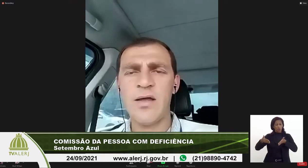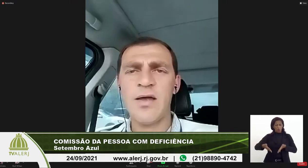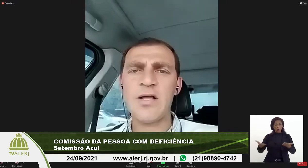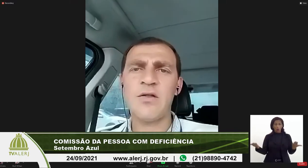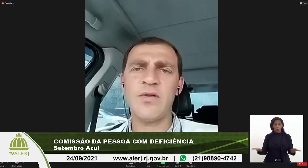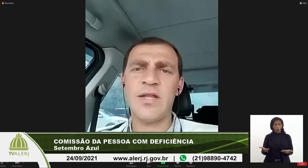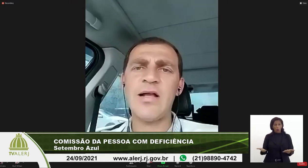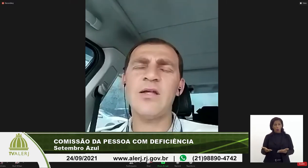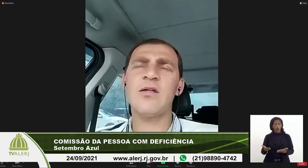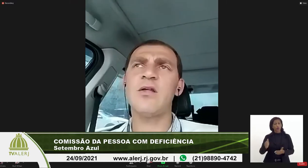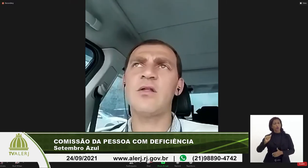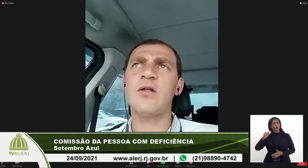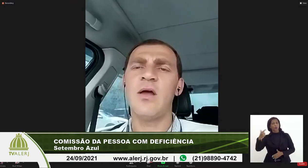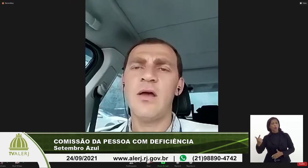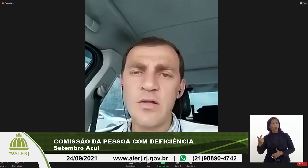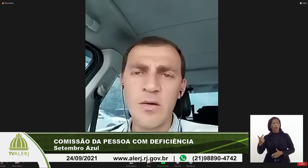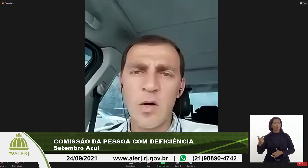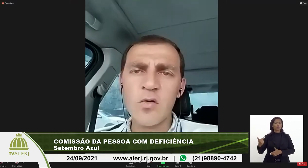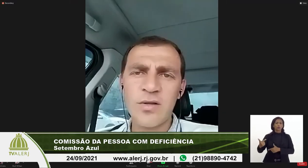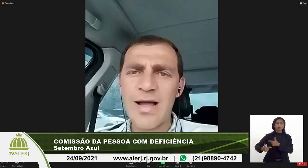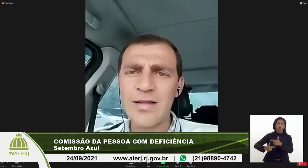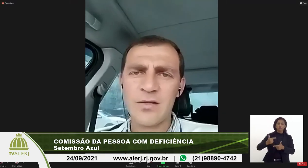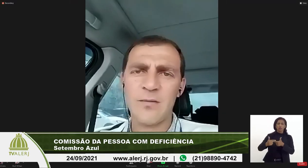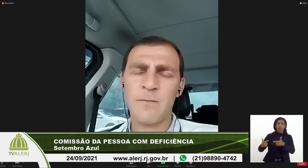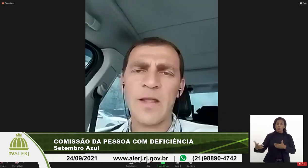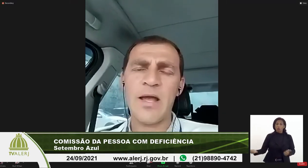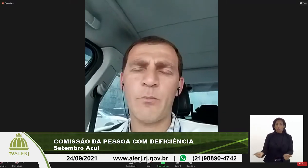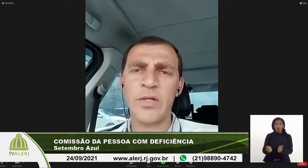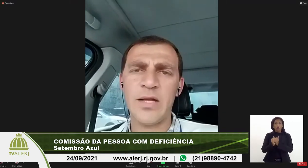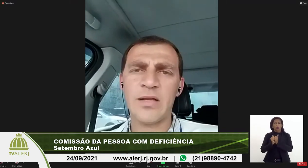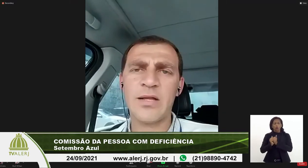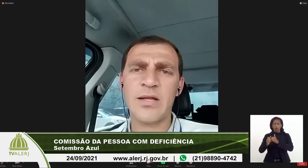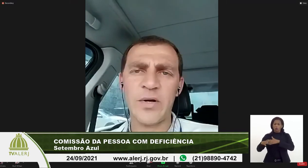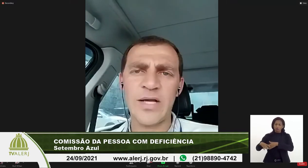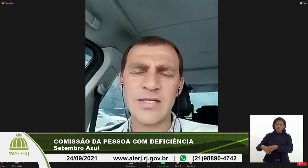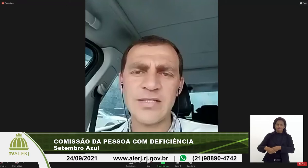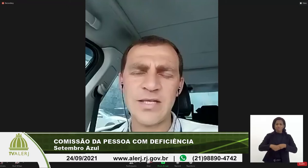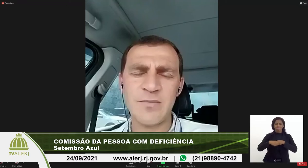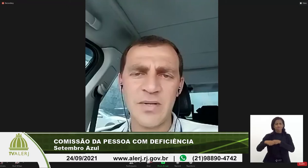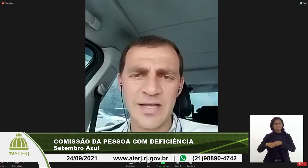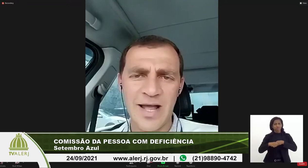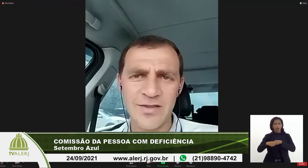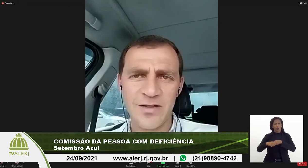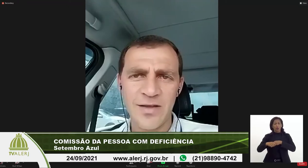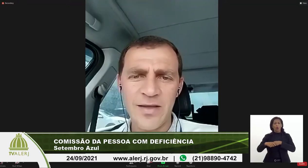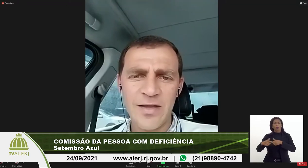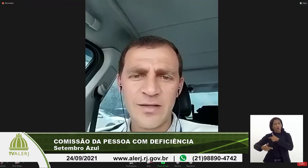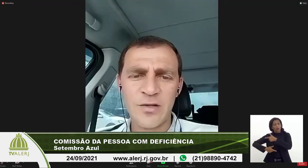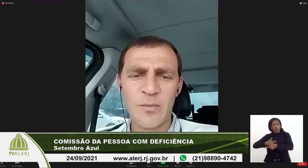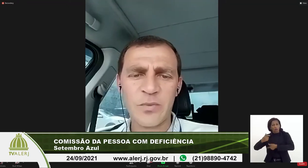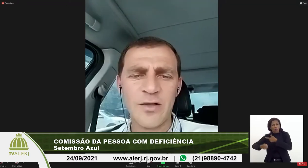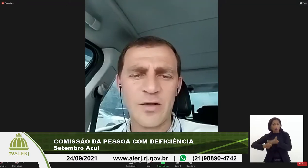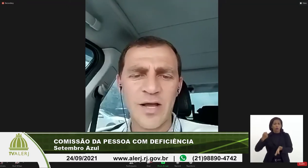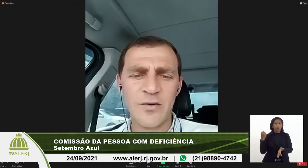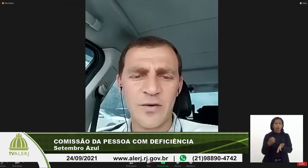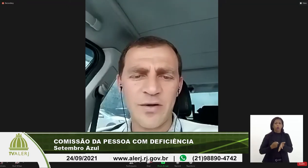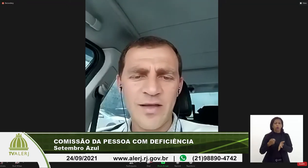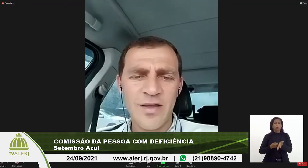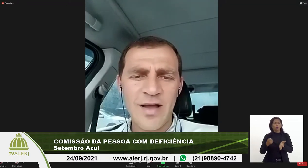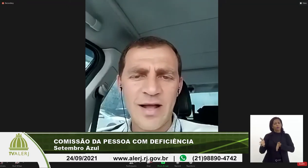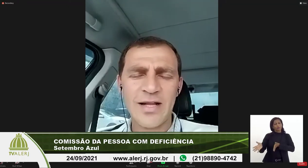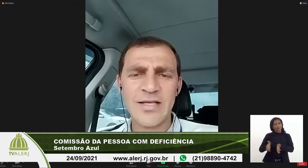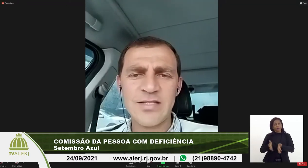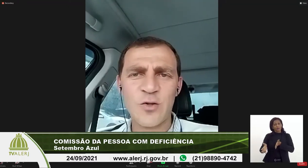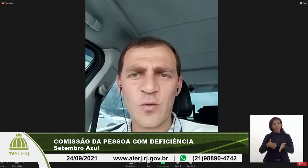em outra atividade, a gente, de mãos dadas, poder estar lutando por essa acessibilidade. Então, deputado, eu quero